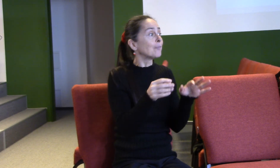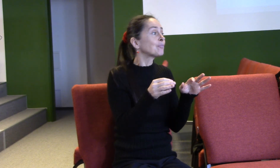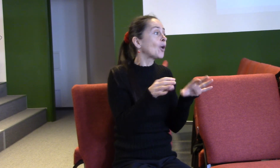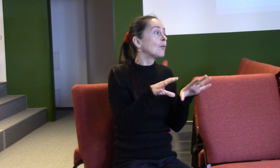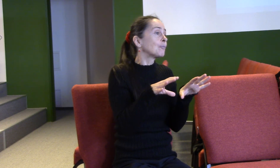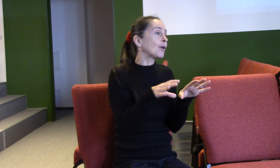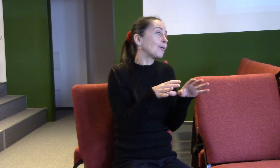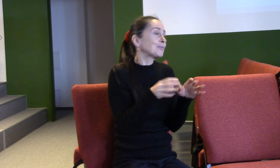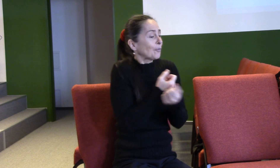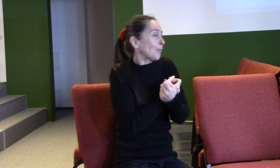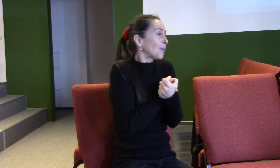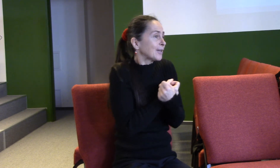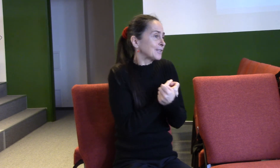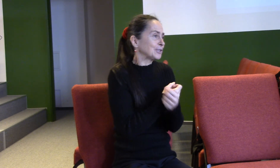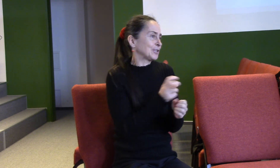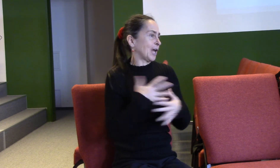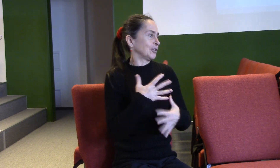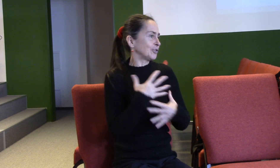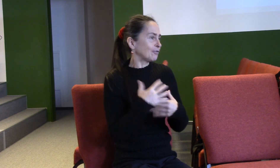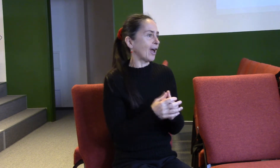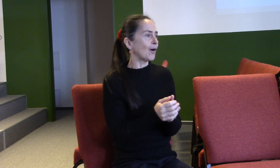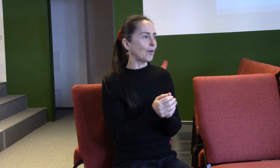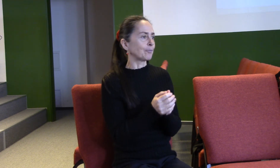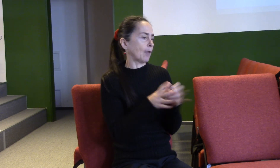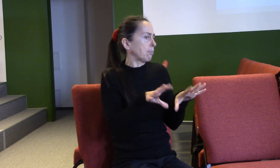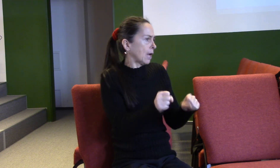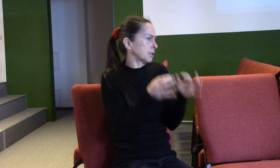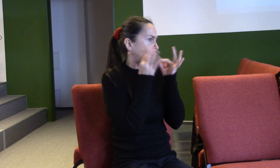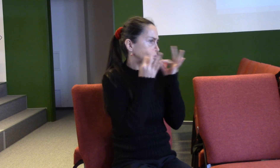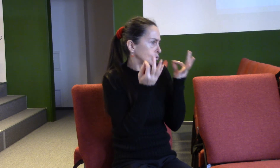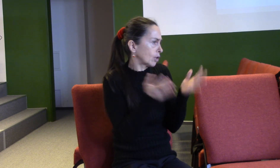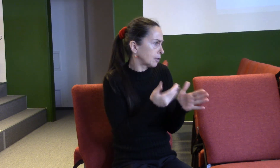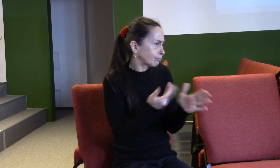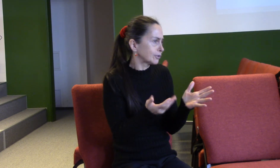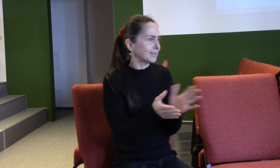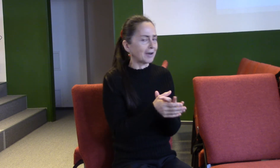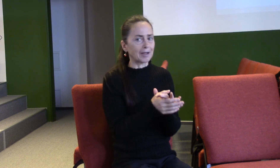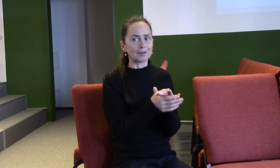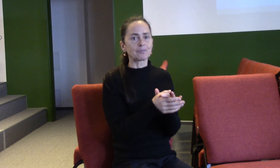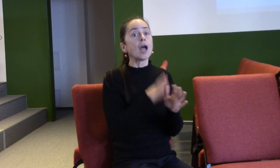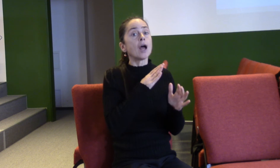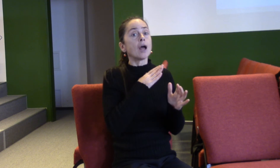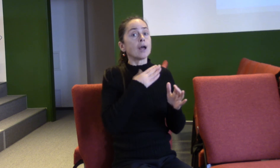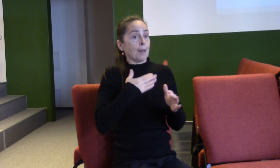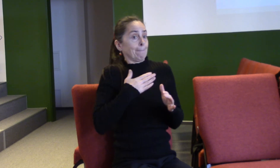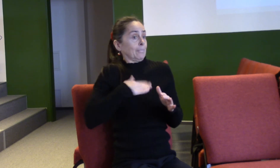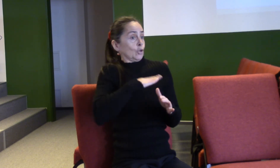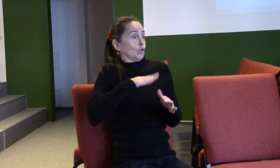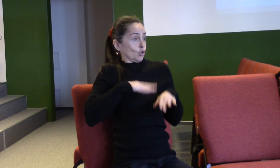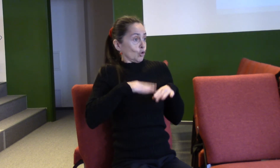co vám někdy provedou zákusy. My, třeba bych dal jeden příklad,